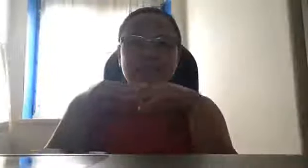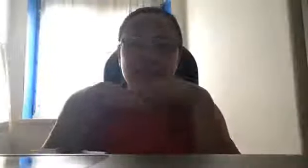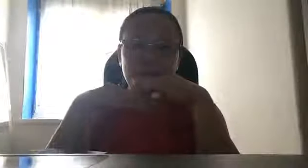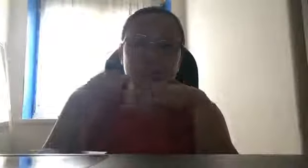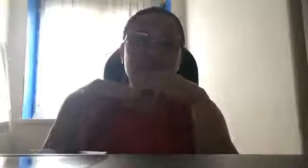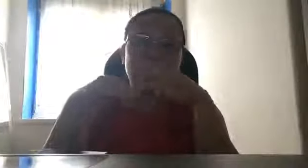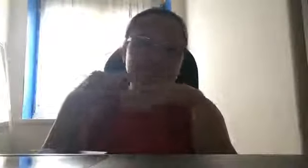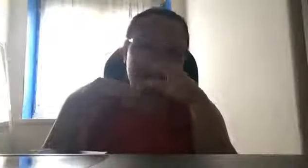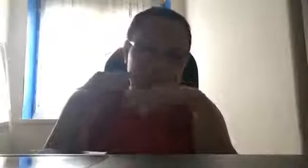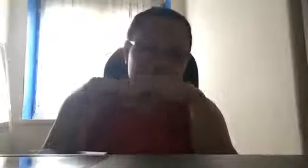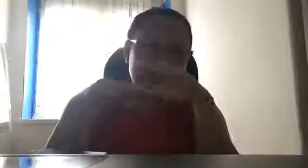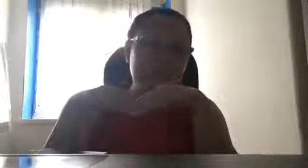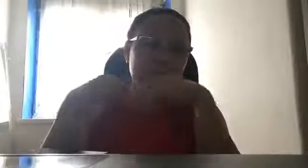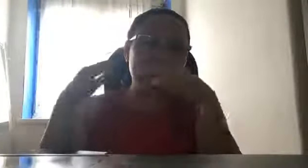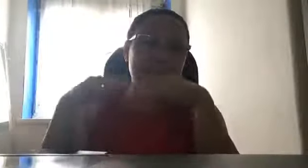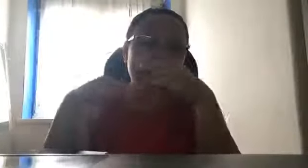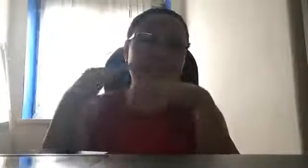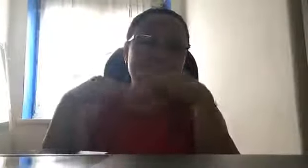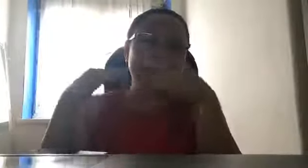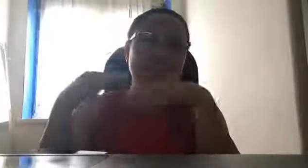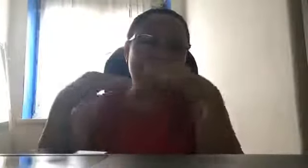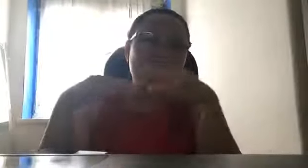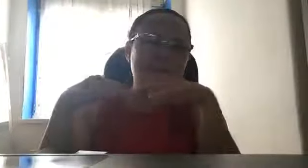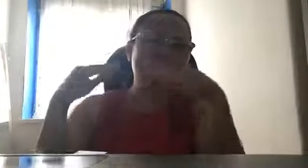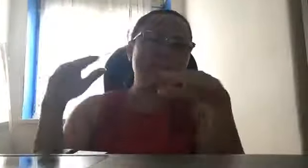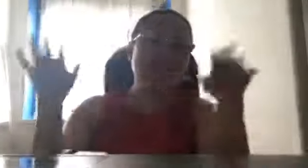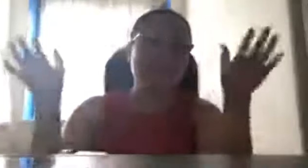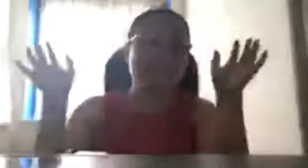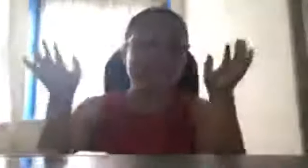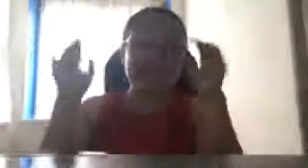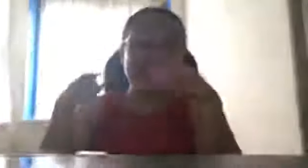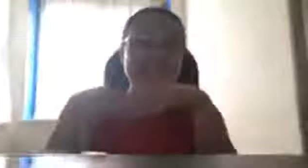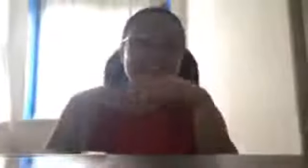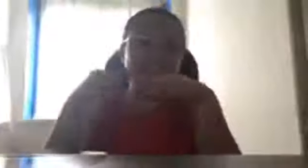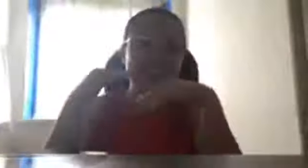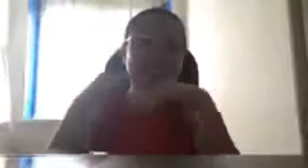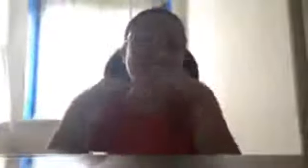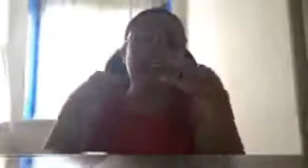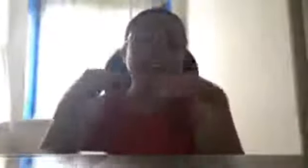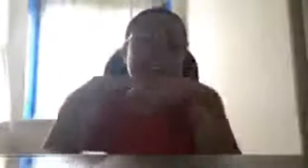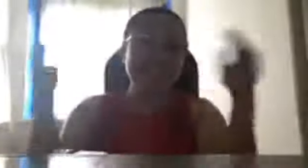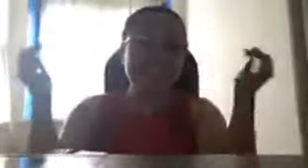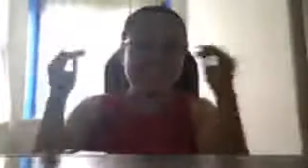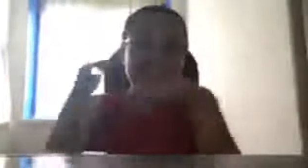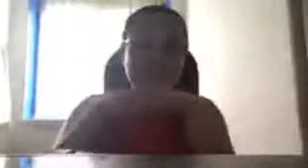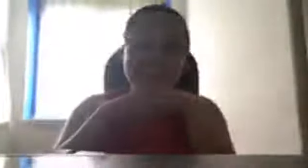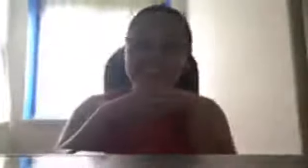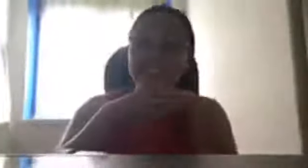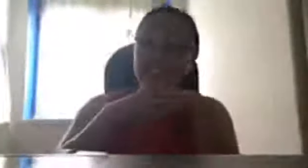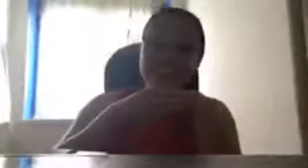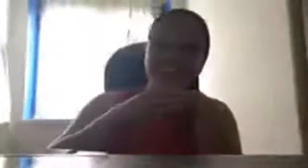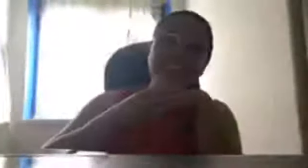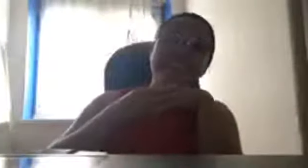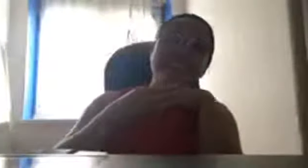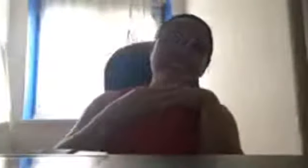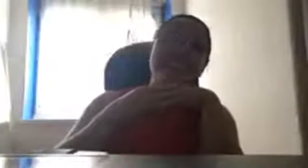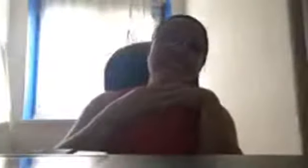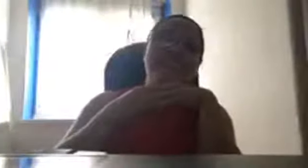doon nung nawala si President Marcos, lahat ng kahirapan ay amin naranasan. Hanggang ngayon, hanggang ngayon naman, dito sa ibang bansa,